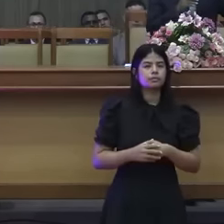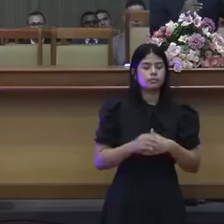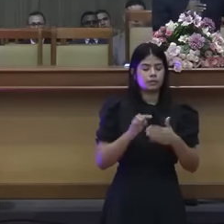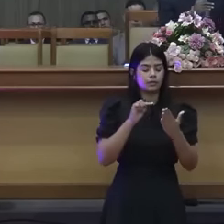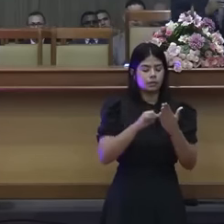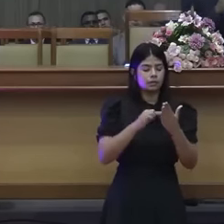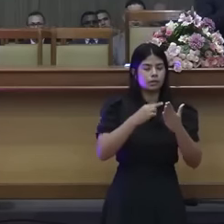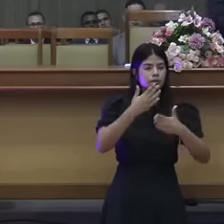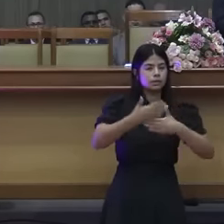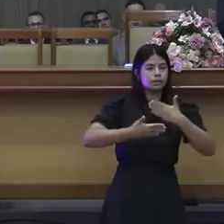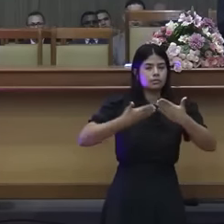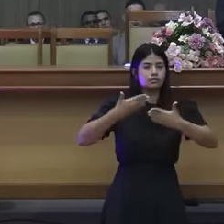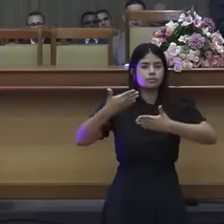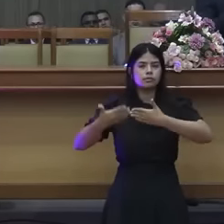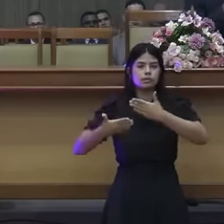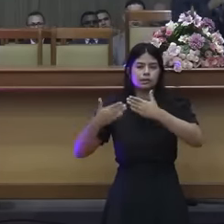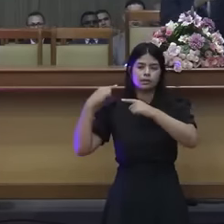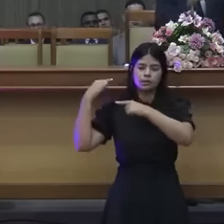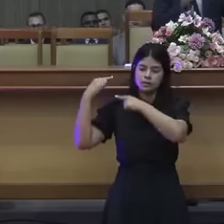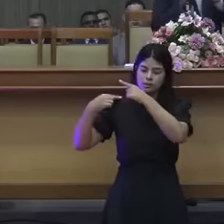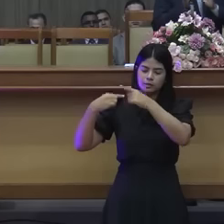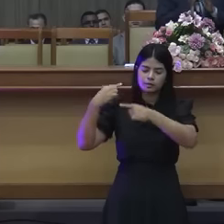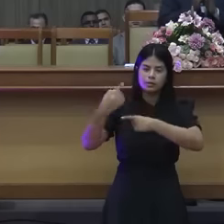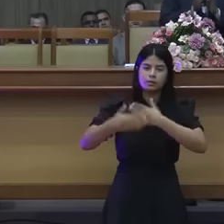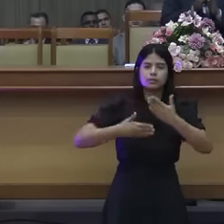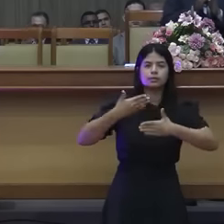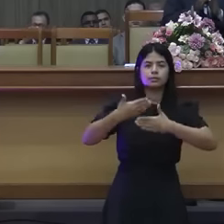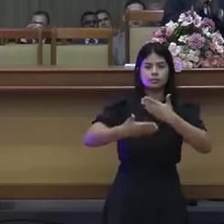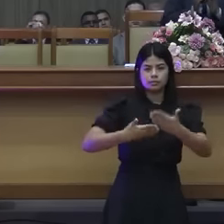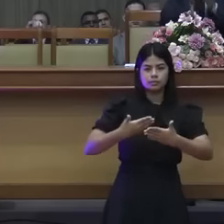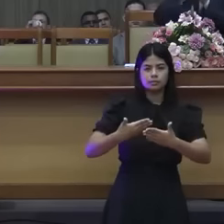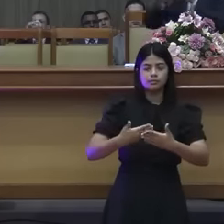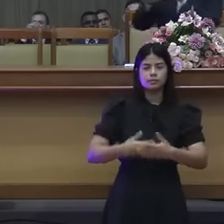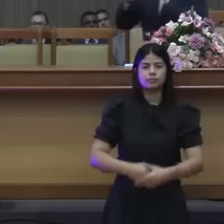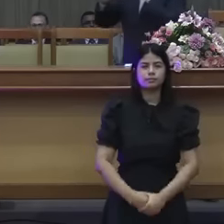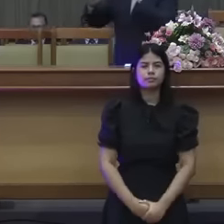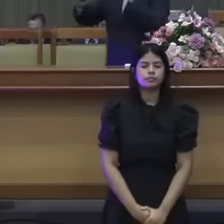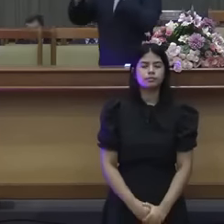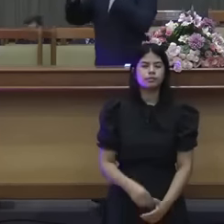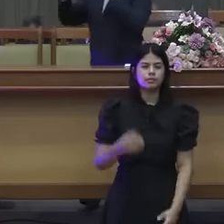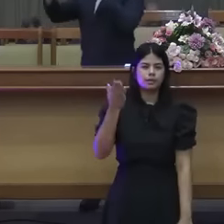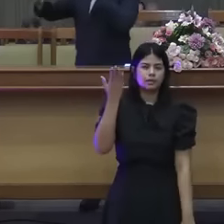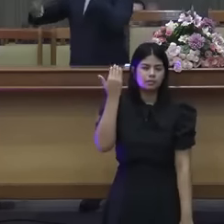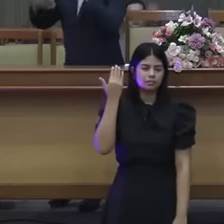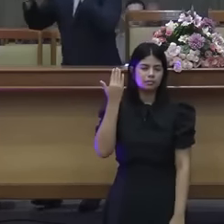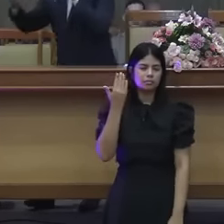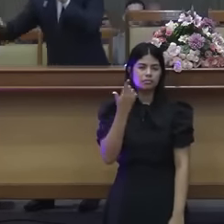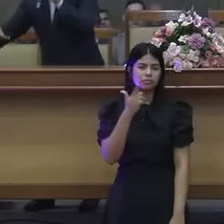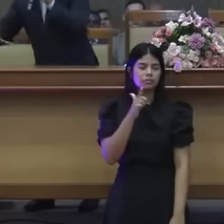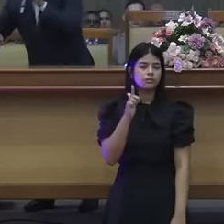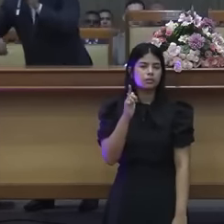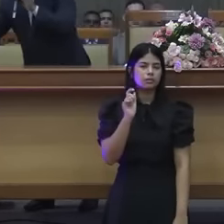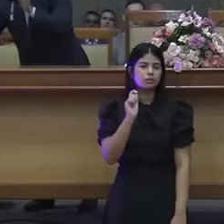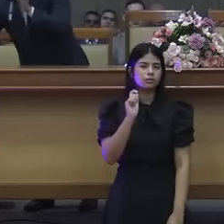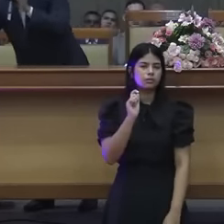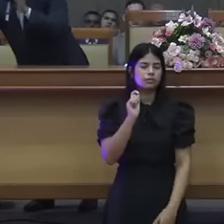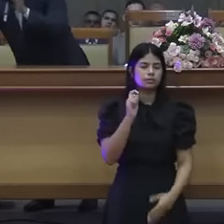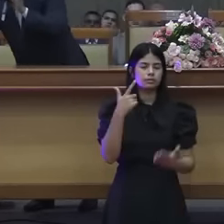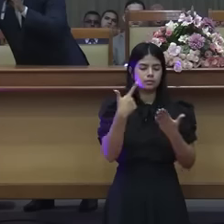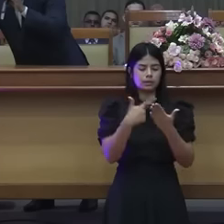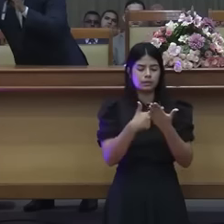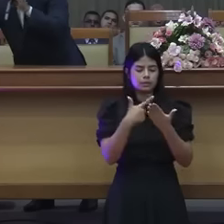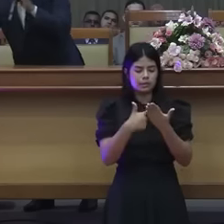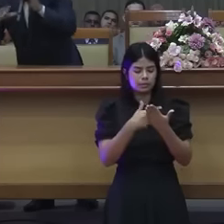transmitido de uma geração para outra geração. Naquela época não tinha livros, não tinha